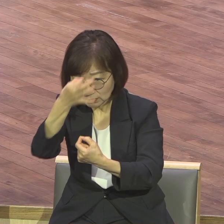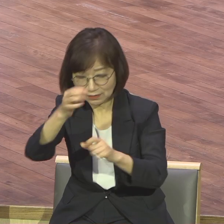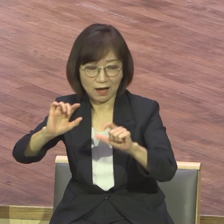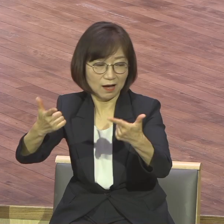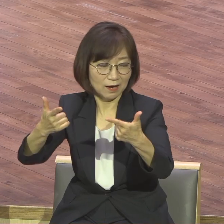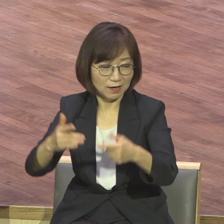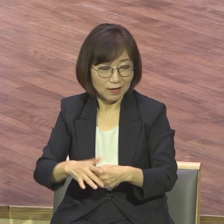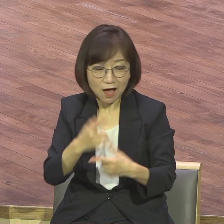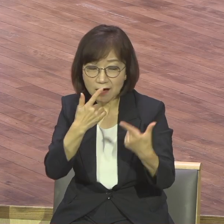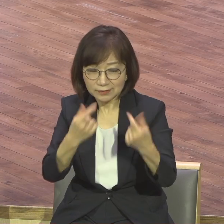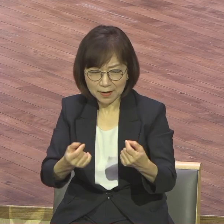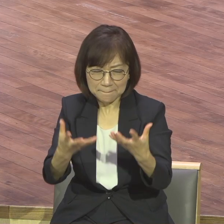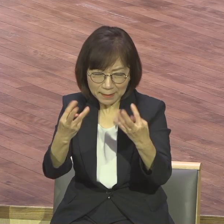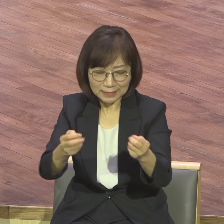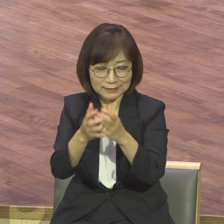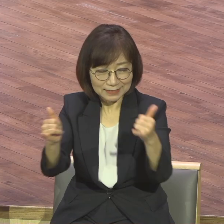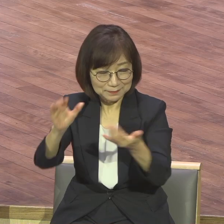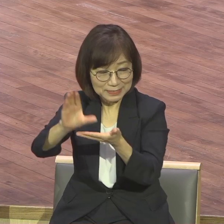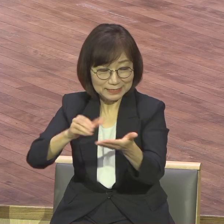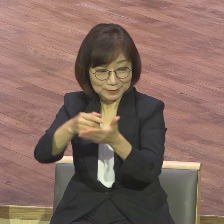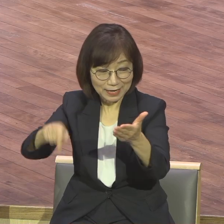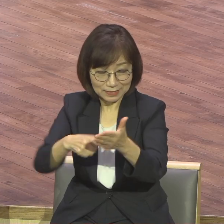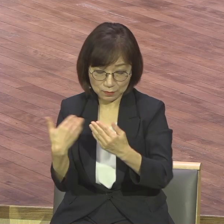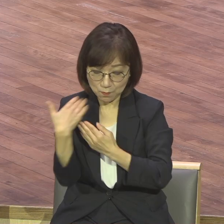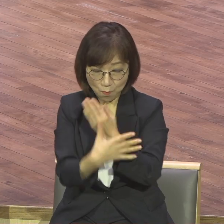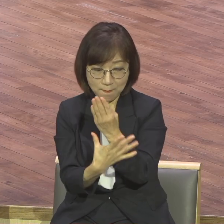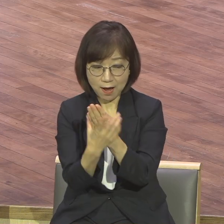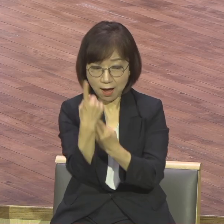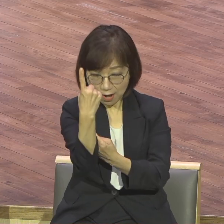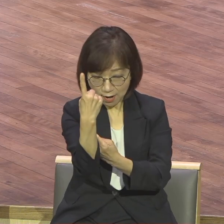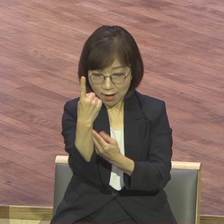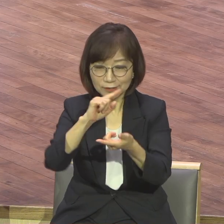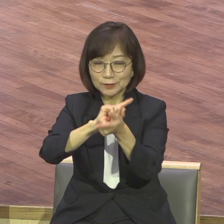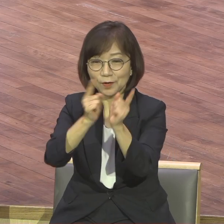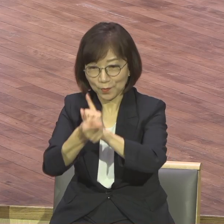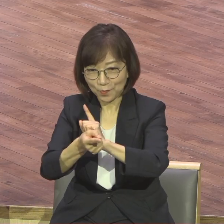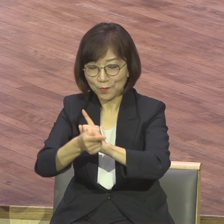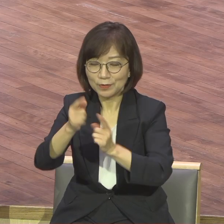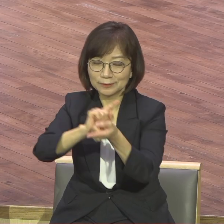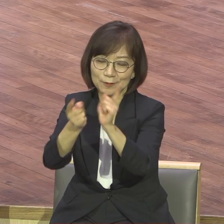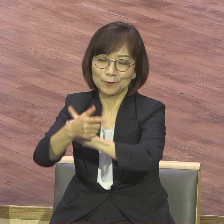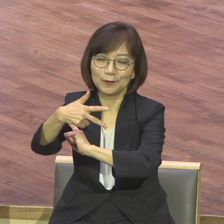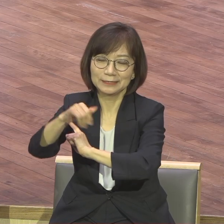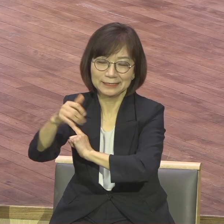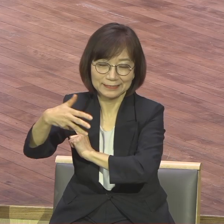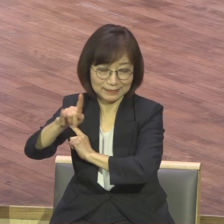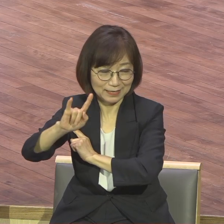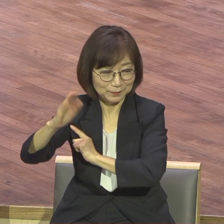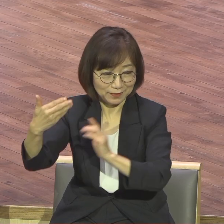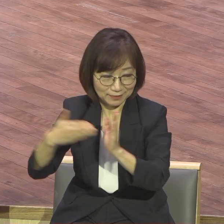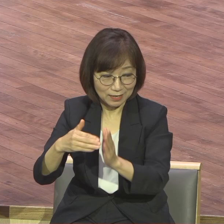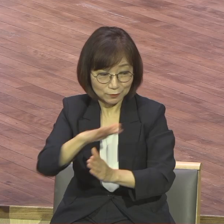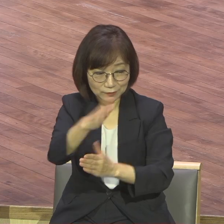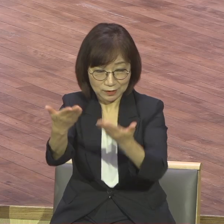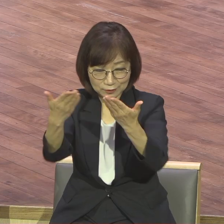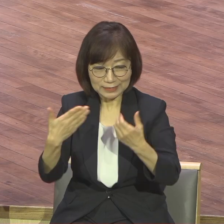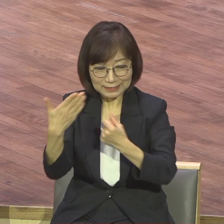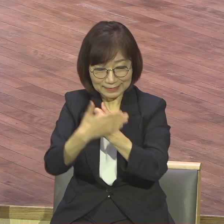이와 같이 우리 많은 사람이 그리스도 안에서 한 몸이 되어 서로 지체가 되었느니라. 우리에게 주신 은혜대로 받은